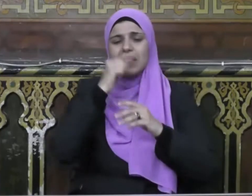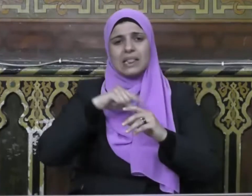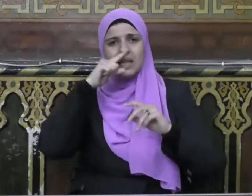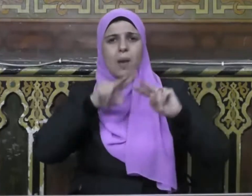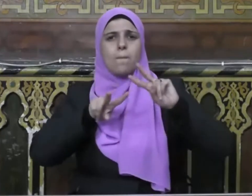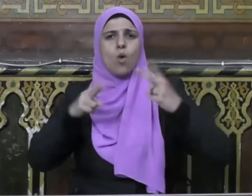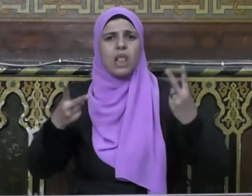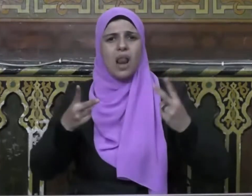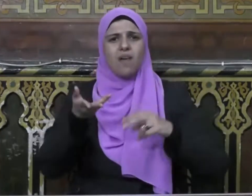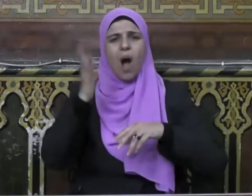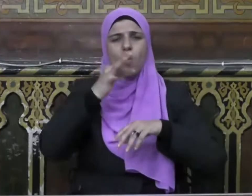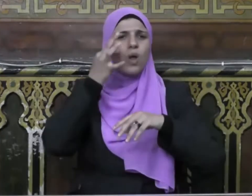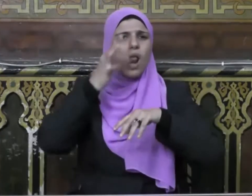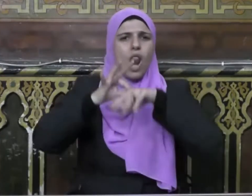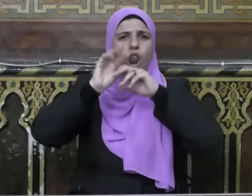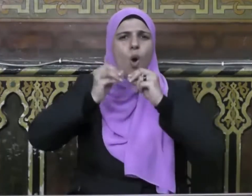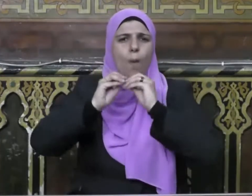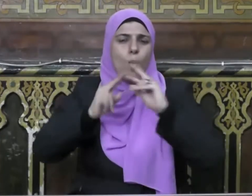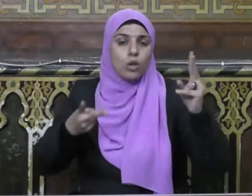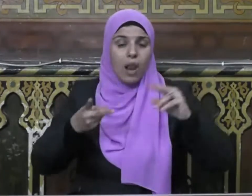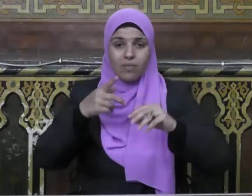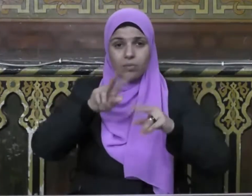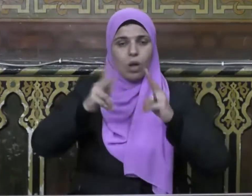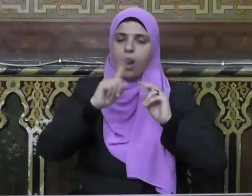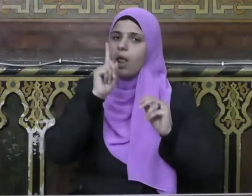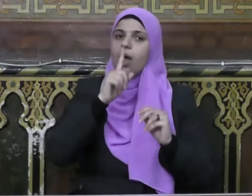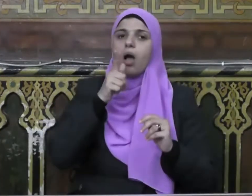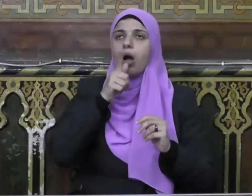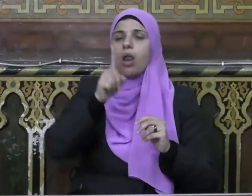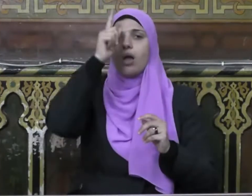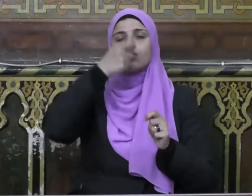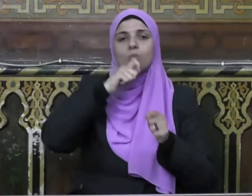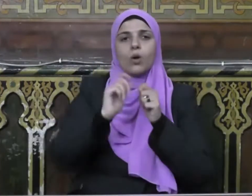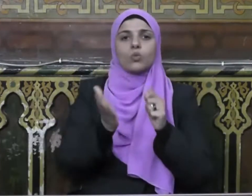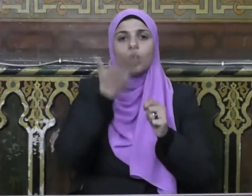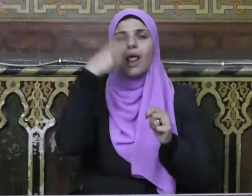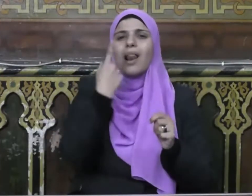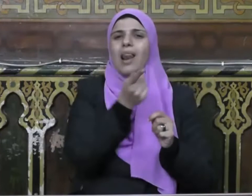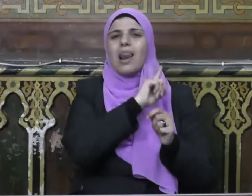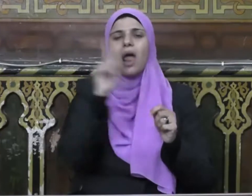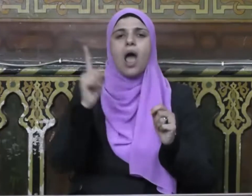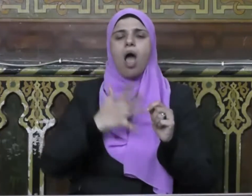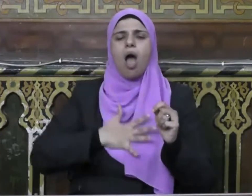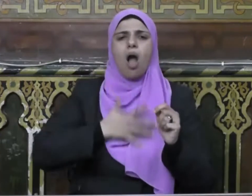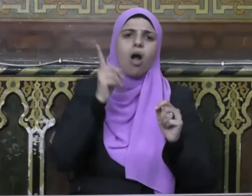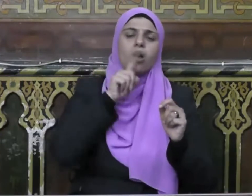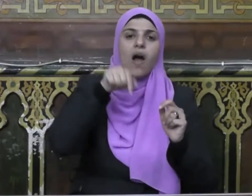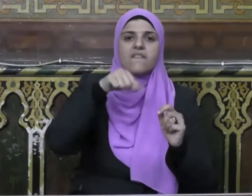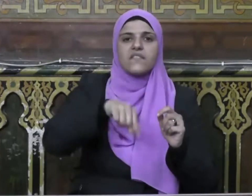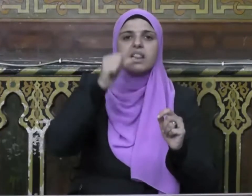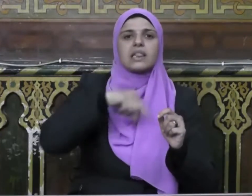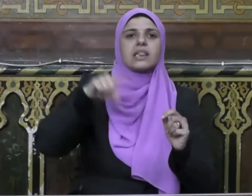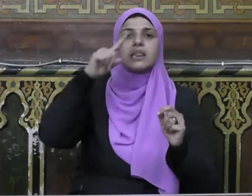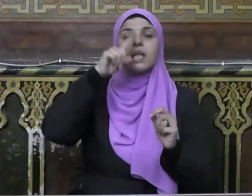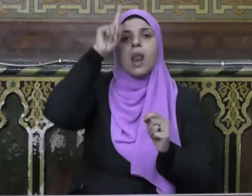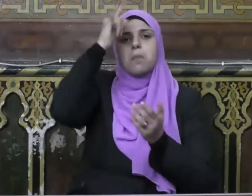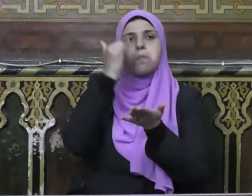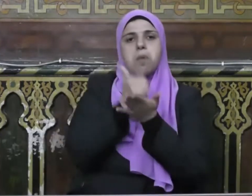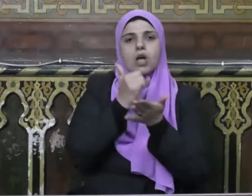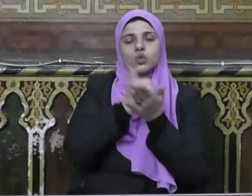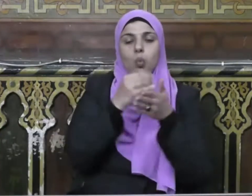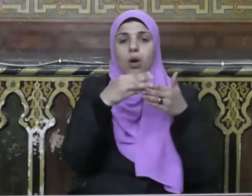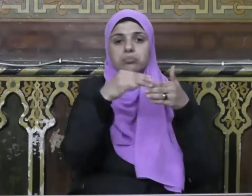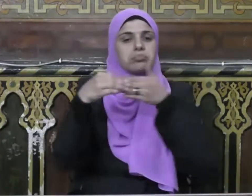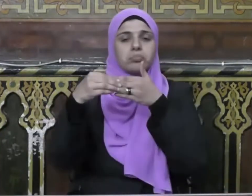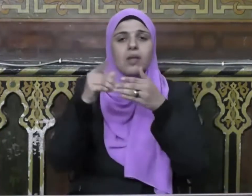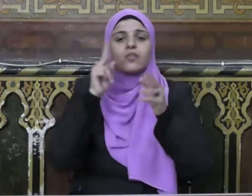أساس ديني أو عرقي أو غيرهما قال تعالى لا إكراه في الدين قد سبين